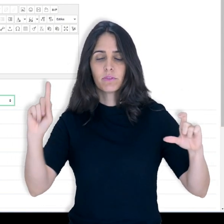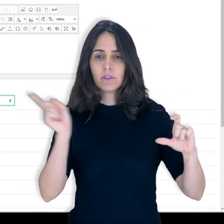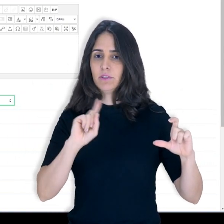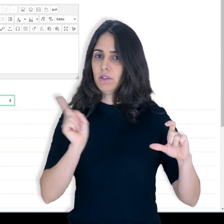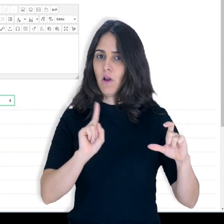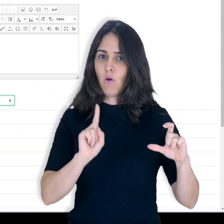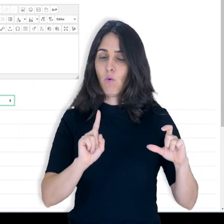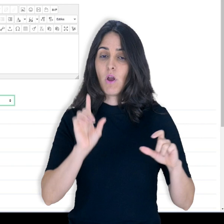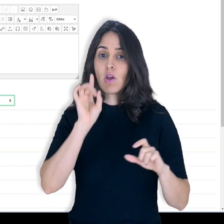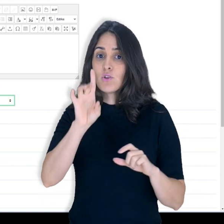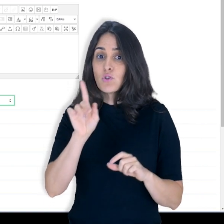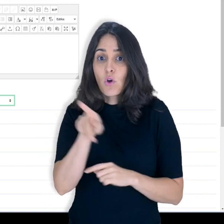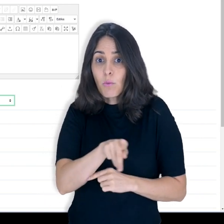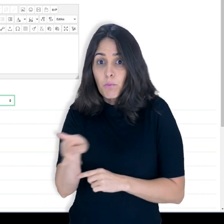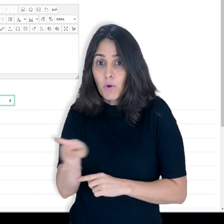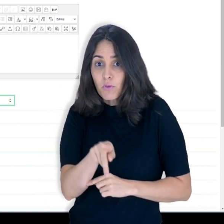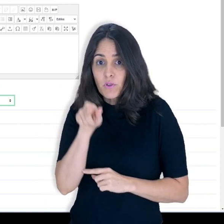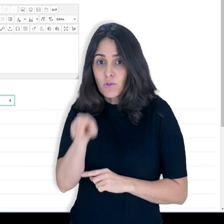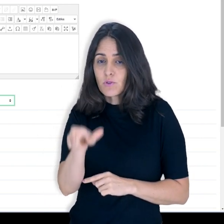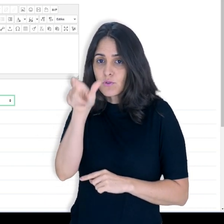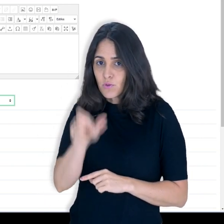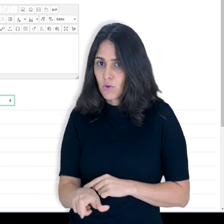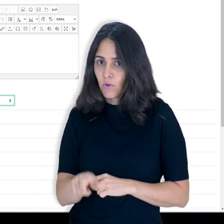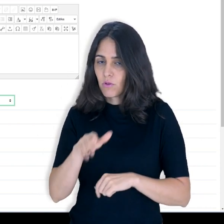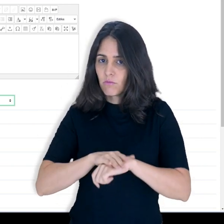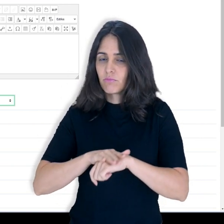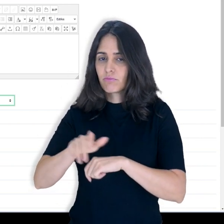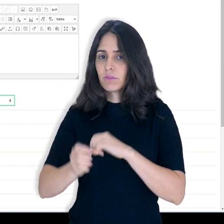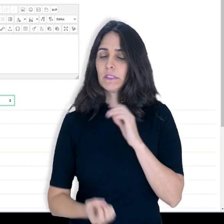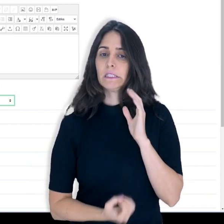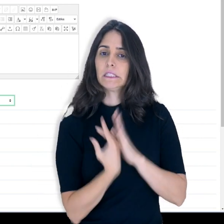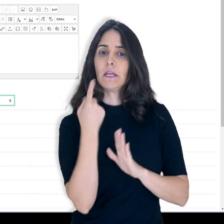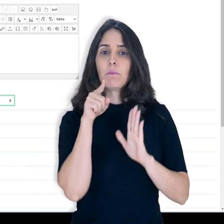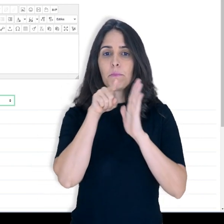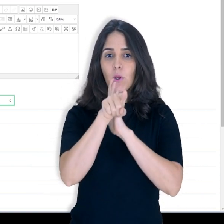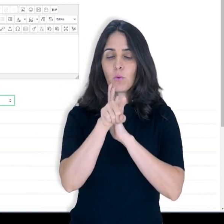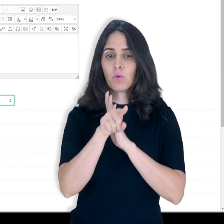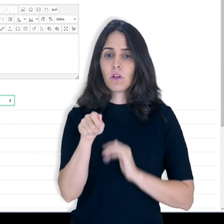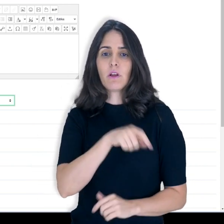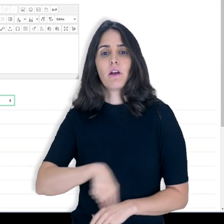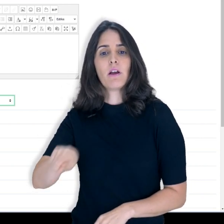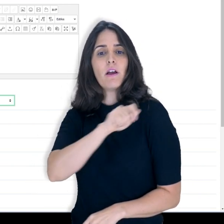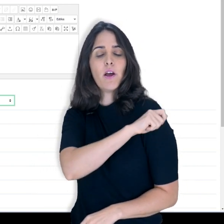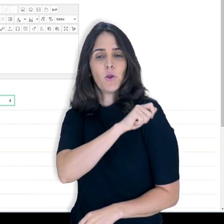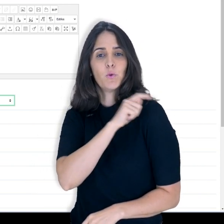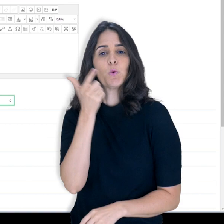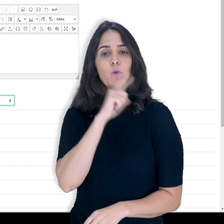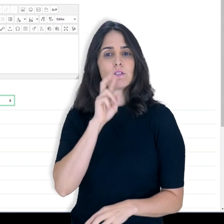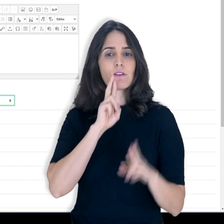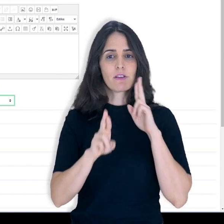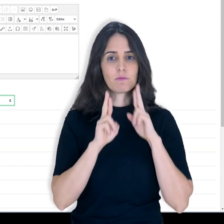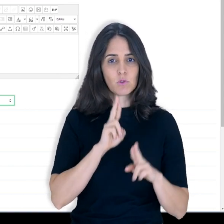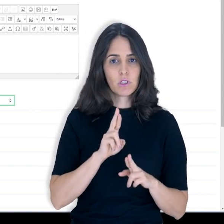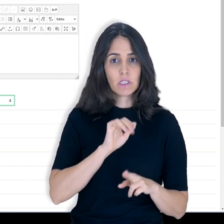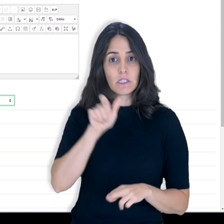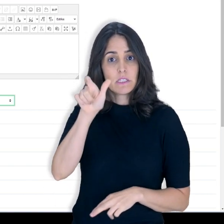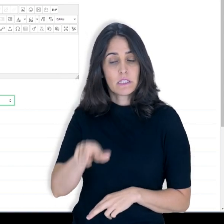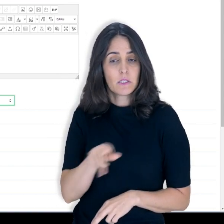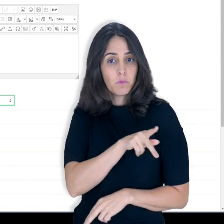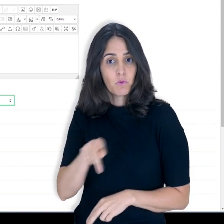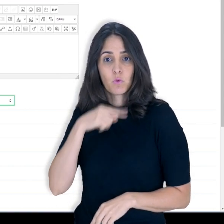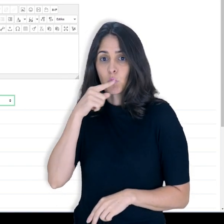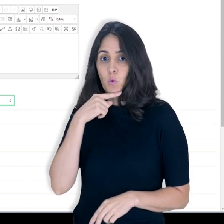tópico neste fórum e se o professor não criar o tópico, ele não vai conseguir responder. E também